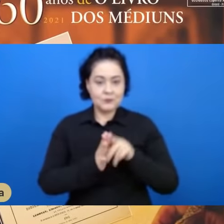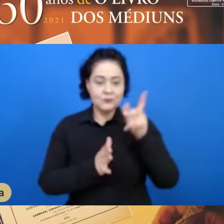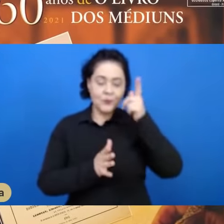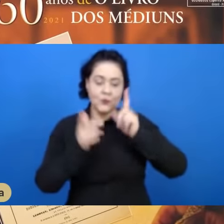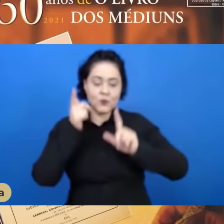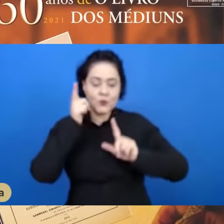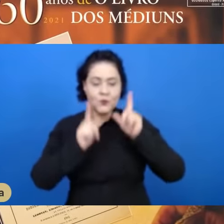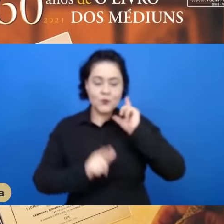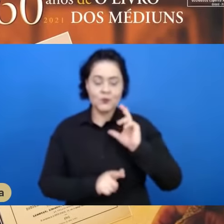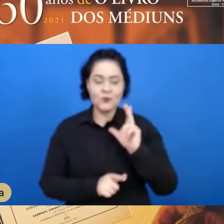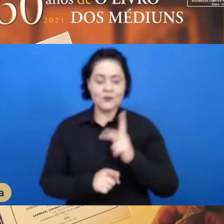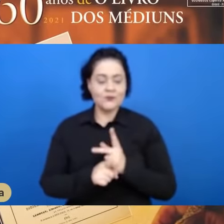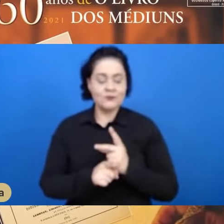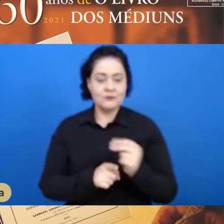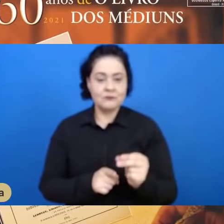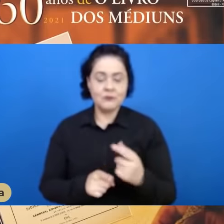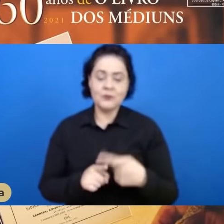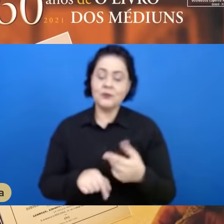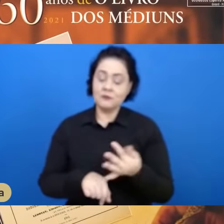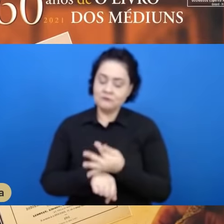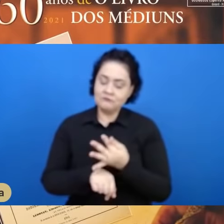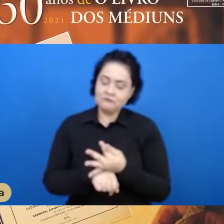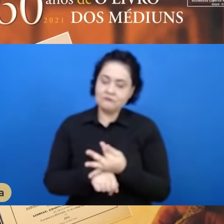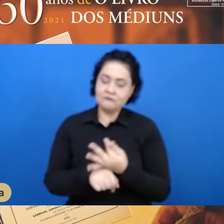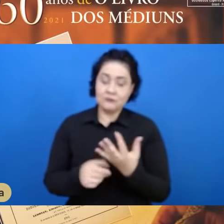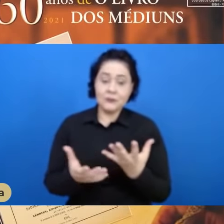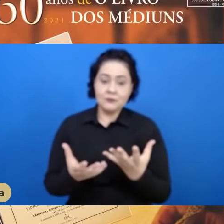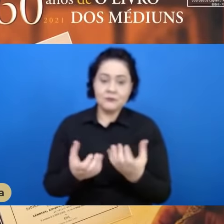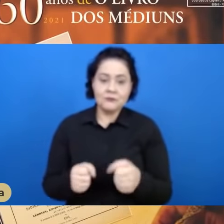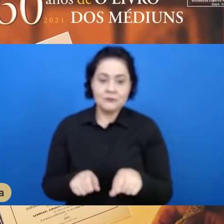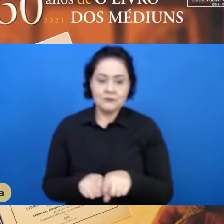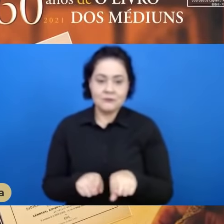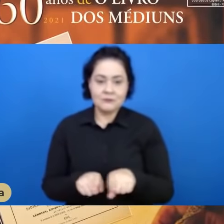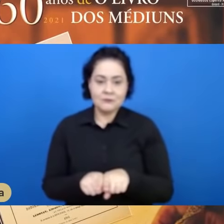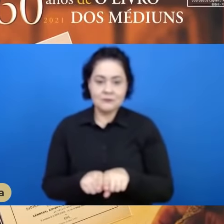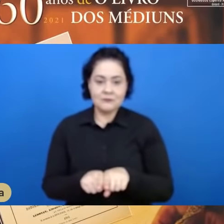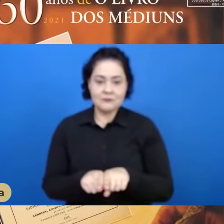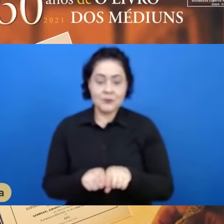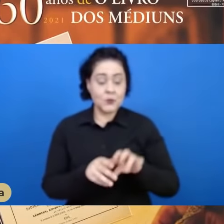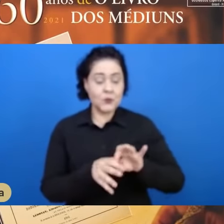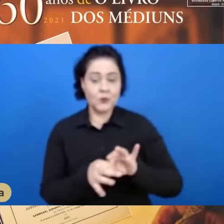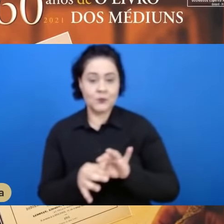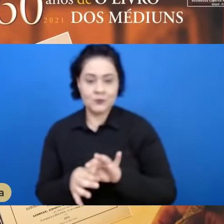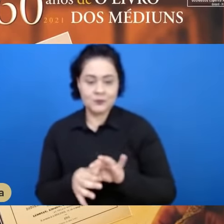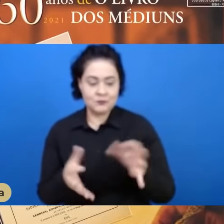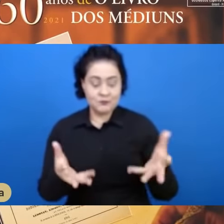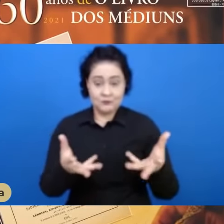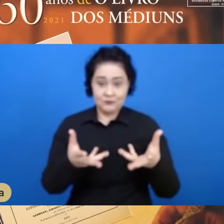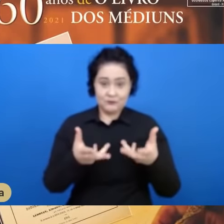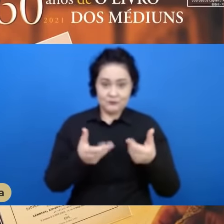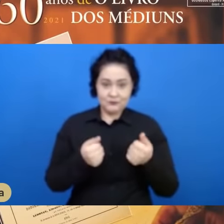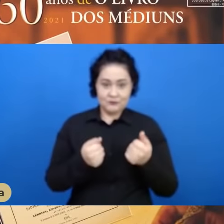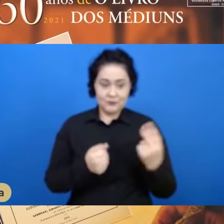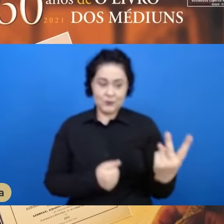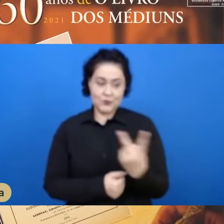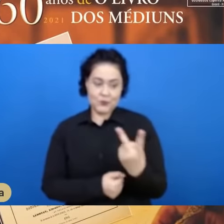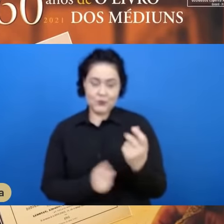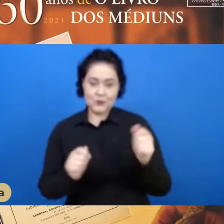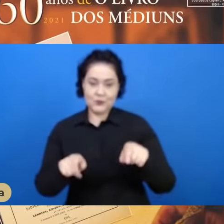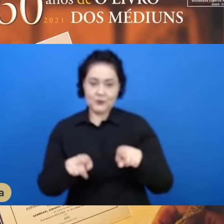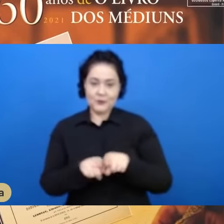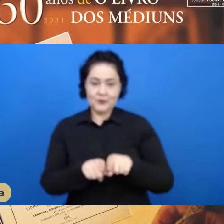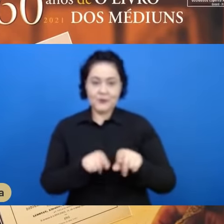Olha só, ele tolera e lida com ambos, assaltos e elogios. Ambos podem ser